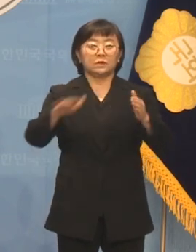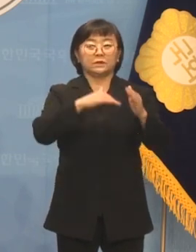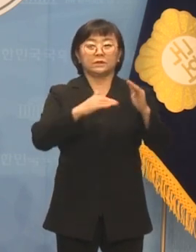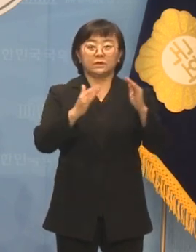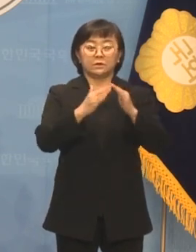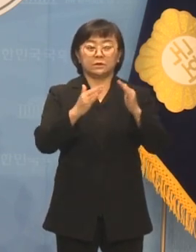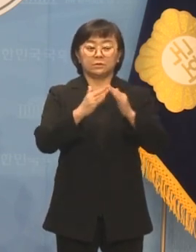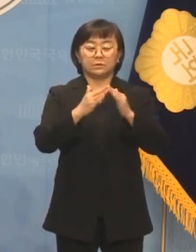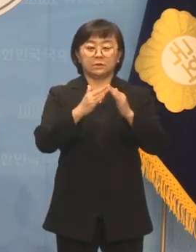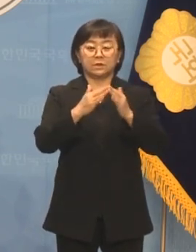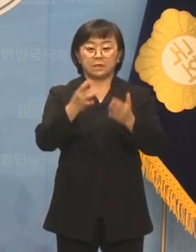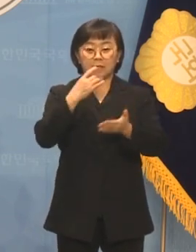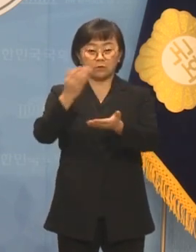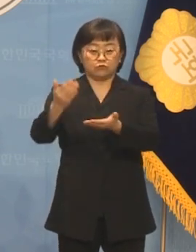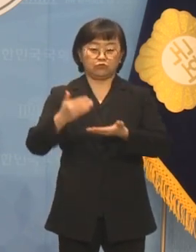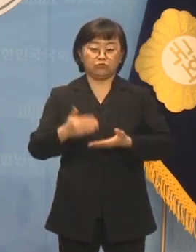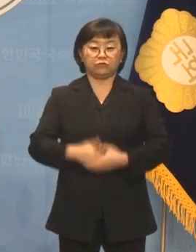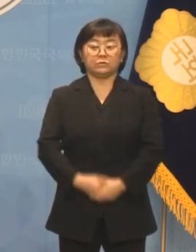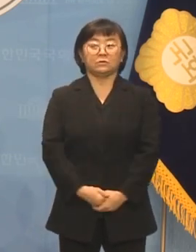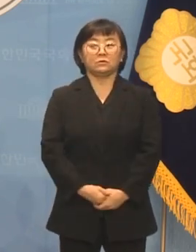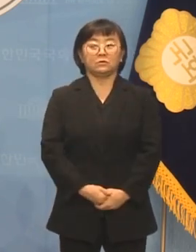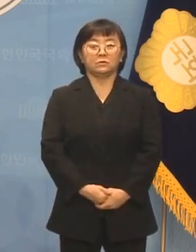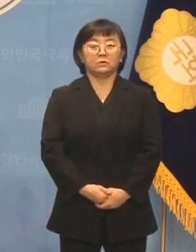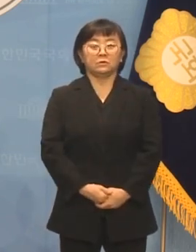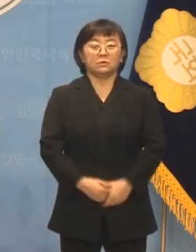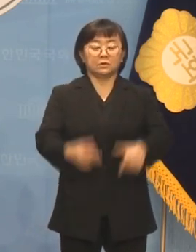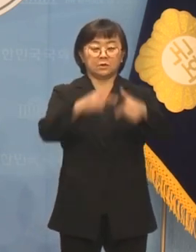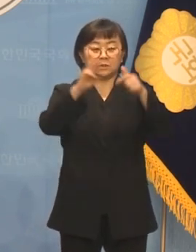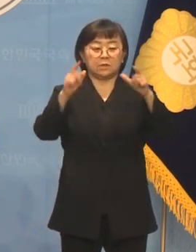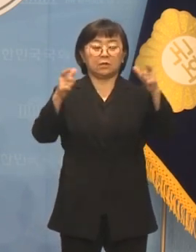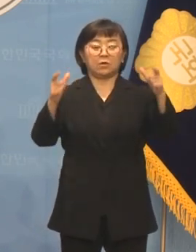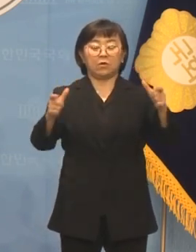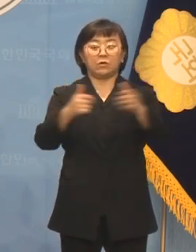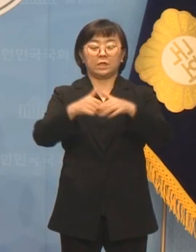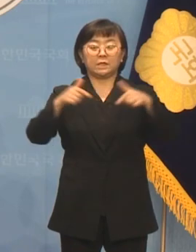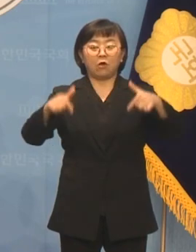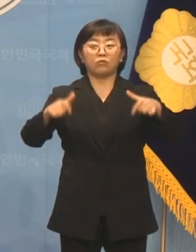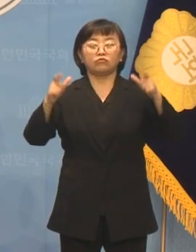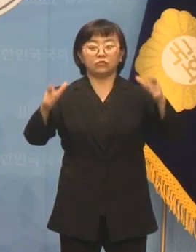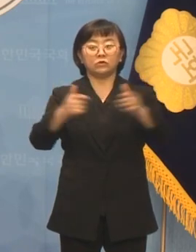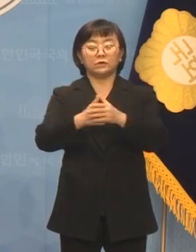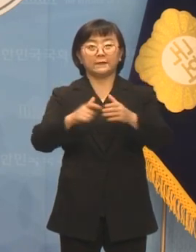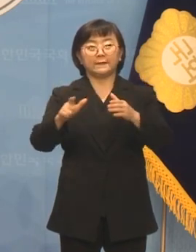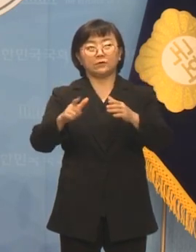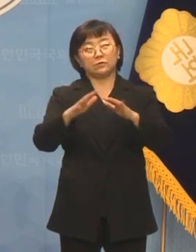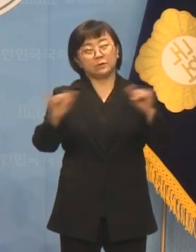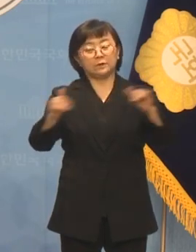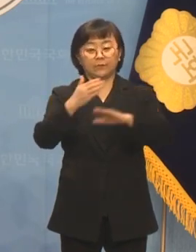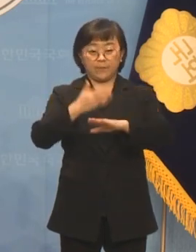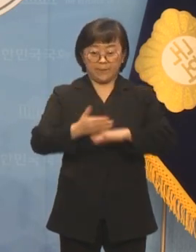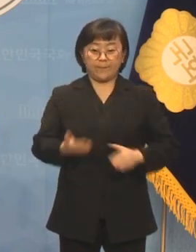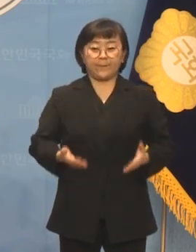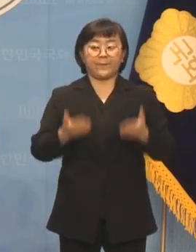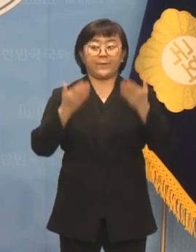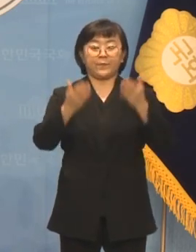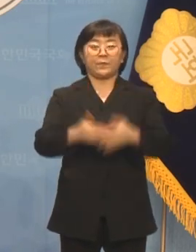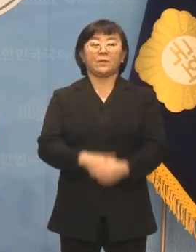쌀을 들여다 주셨습니다. 인천 서구울 주민이셨습니다. 감사드립니다.